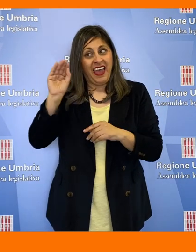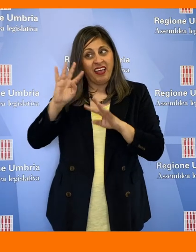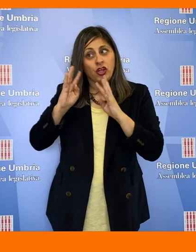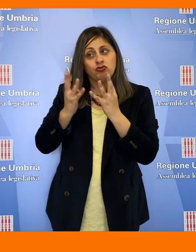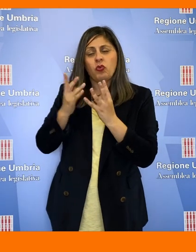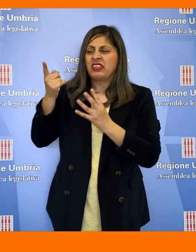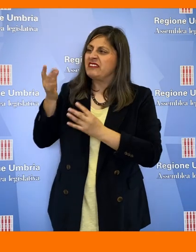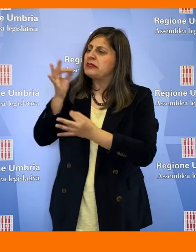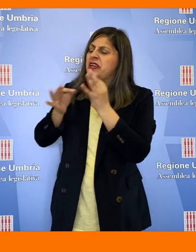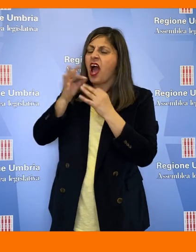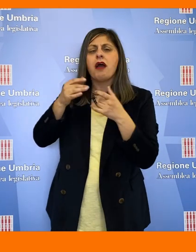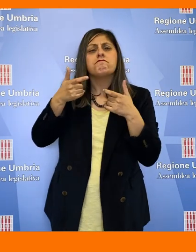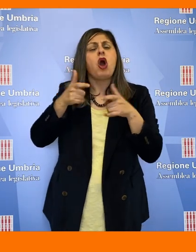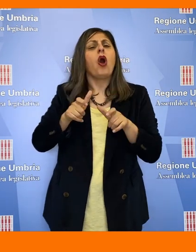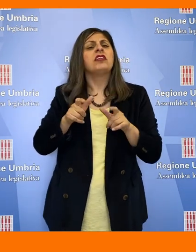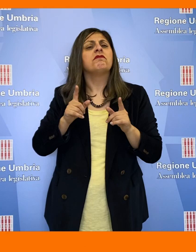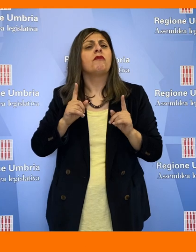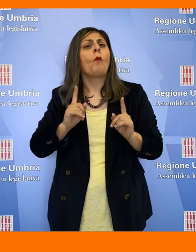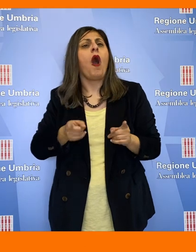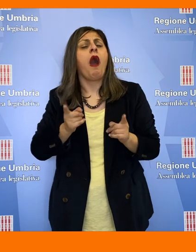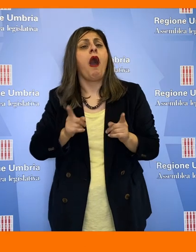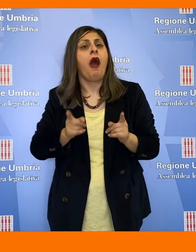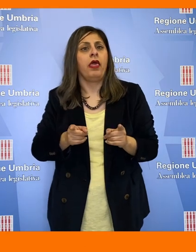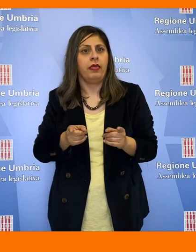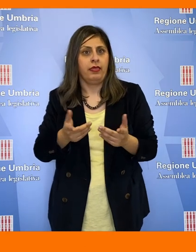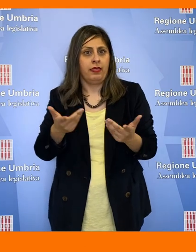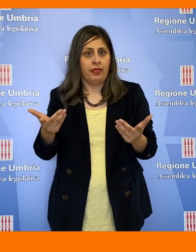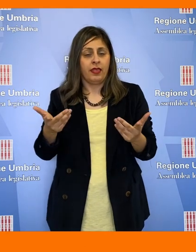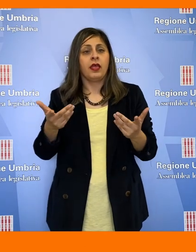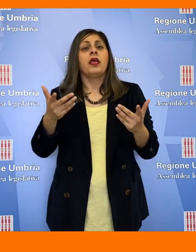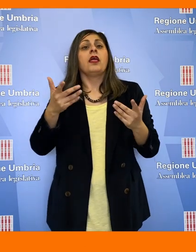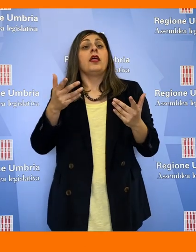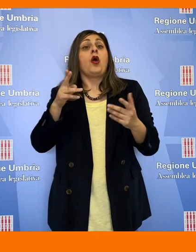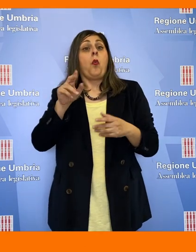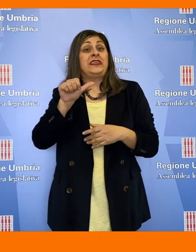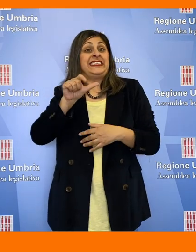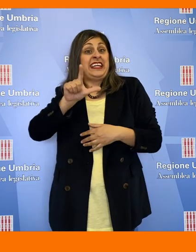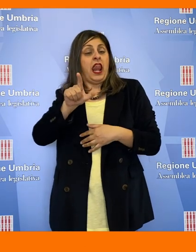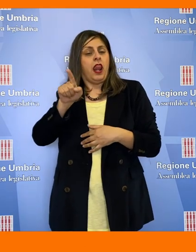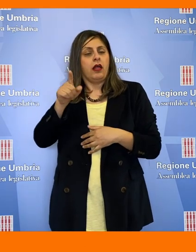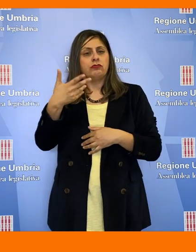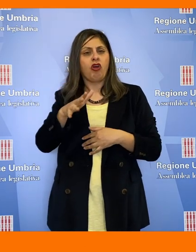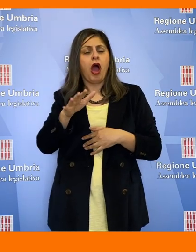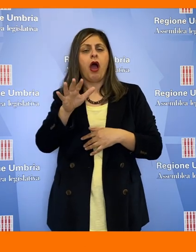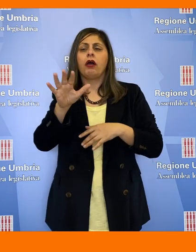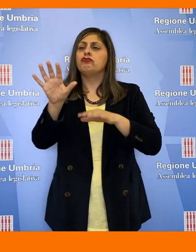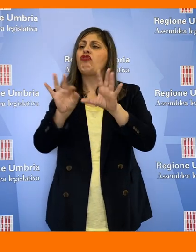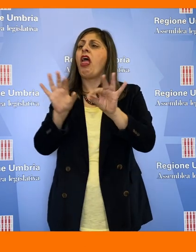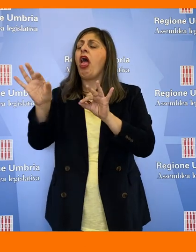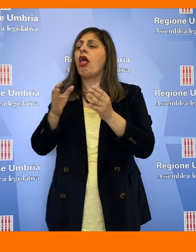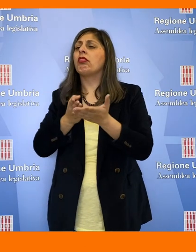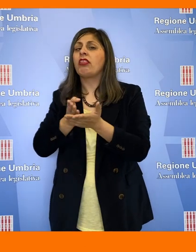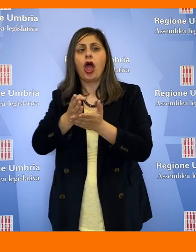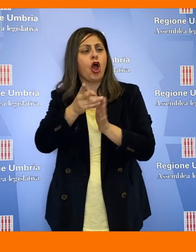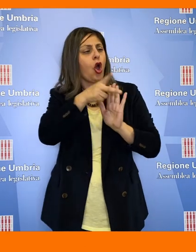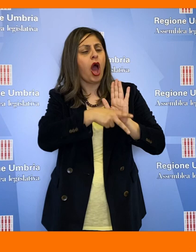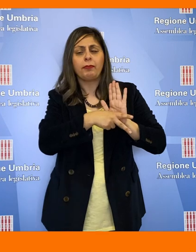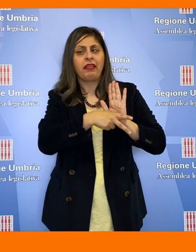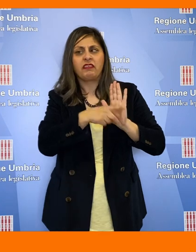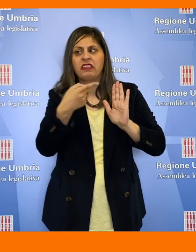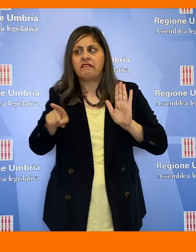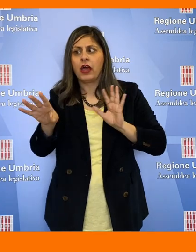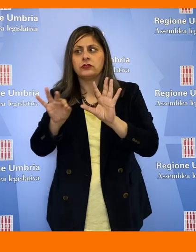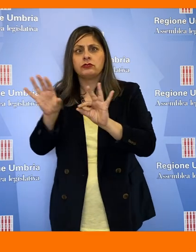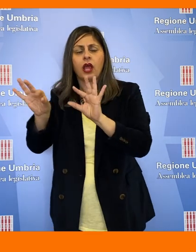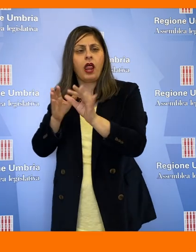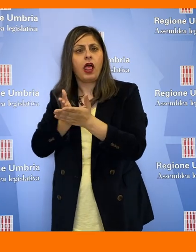chiedono alla Giunta di spiegare i motivi per cui le unità sanitarie locali hanno fatto scelte diverse rispetto alla normativa